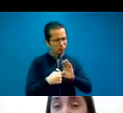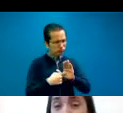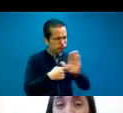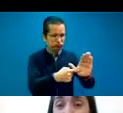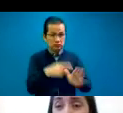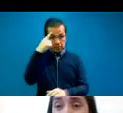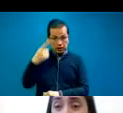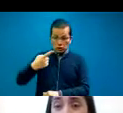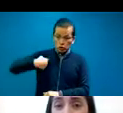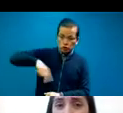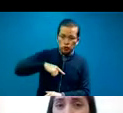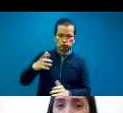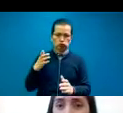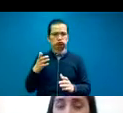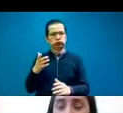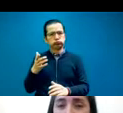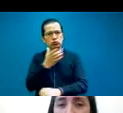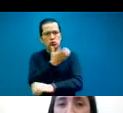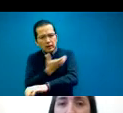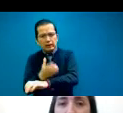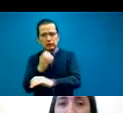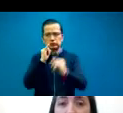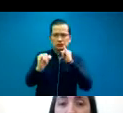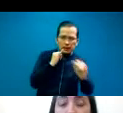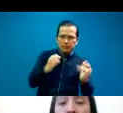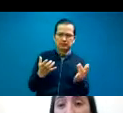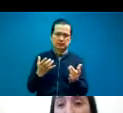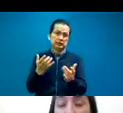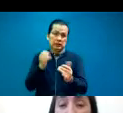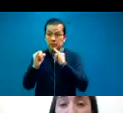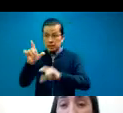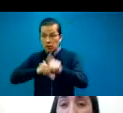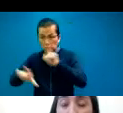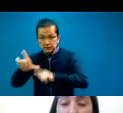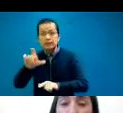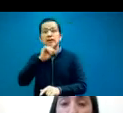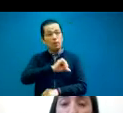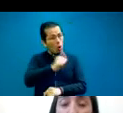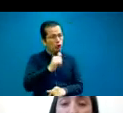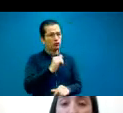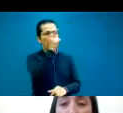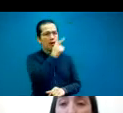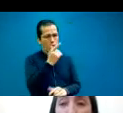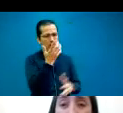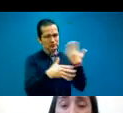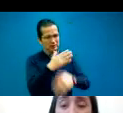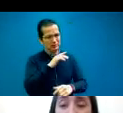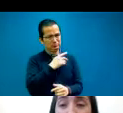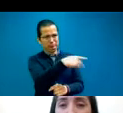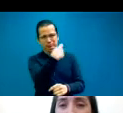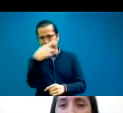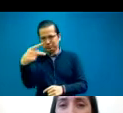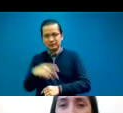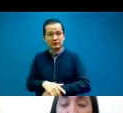colegas, intérpretes y traductores de otras lenguas. Sabemos que nosotros trabajamos con una comunidad